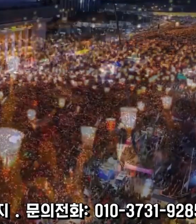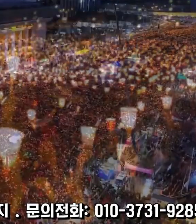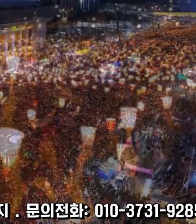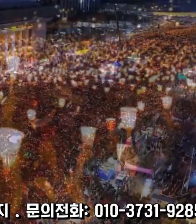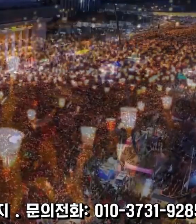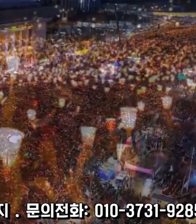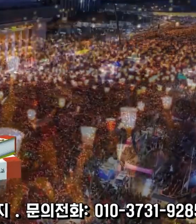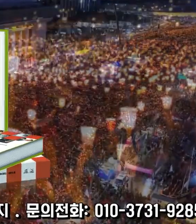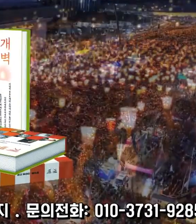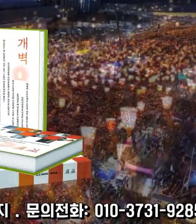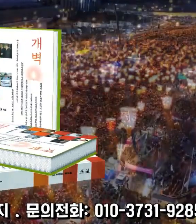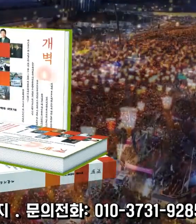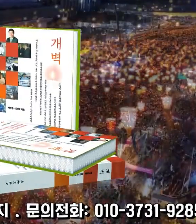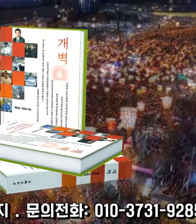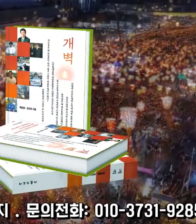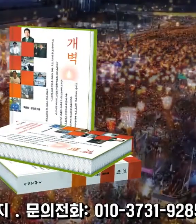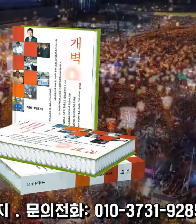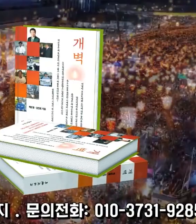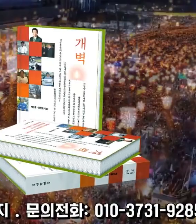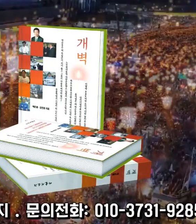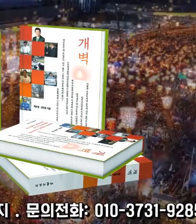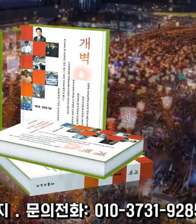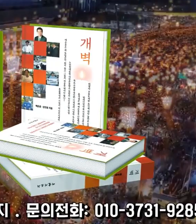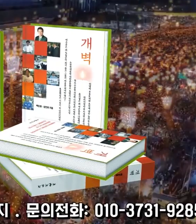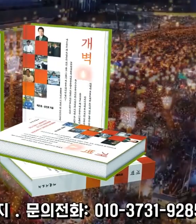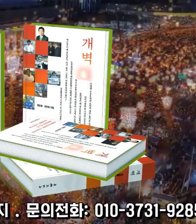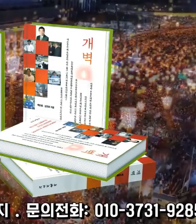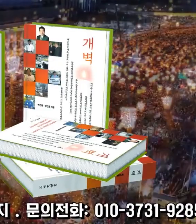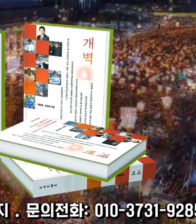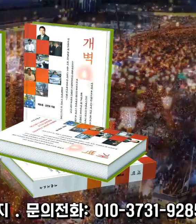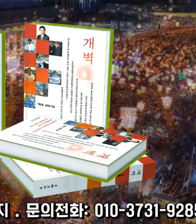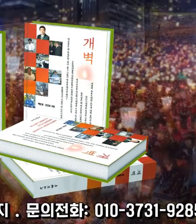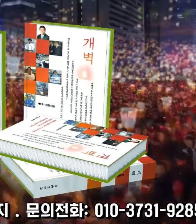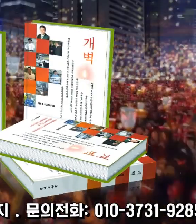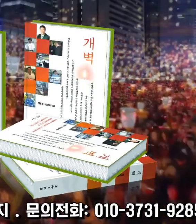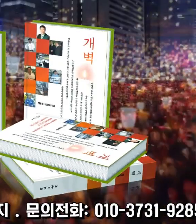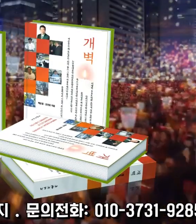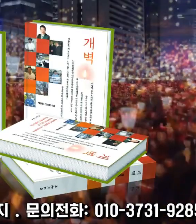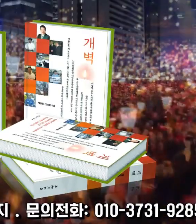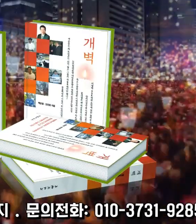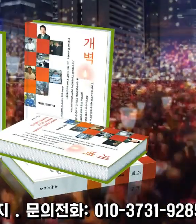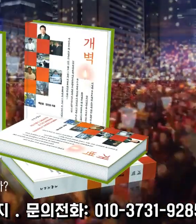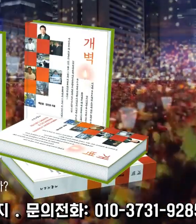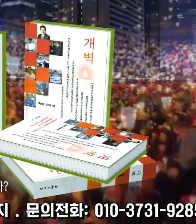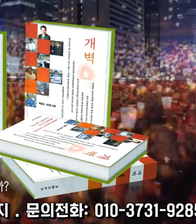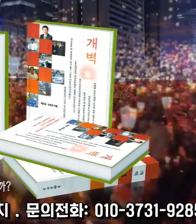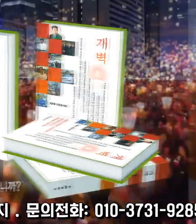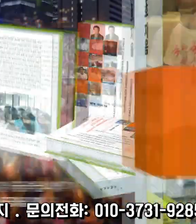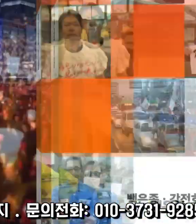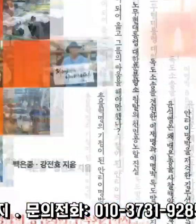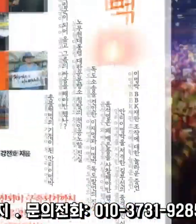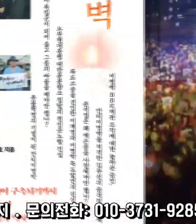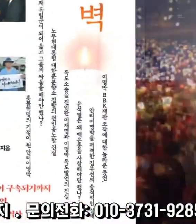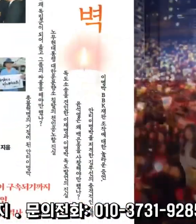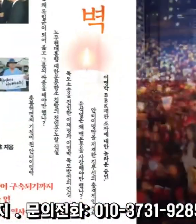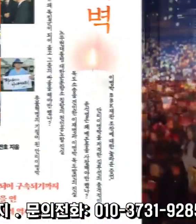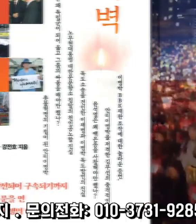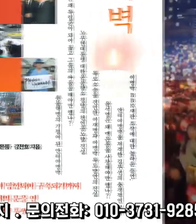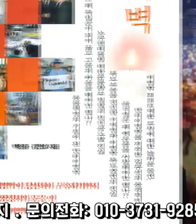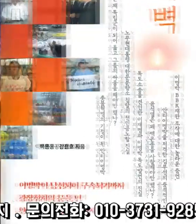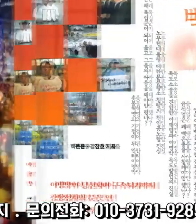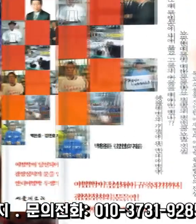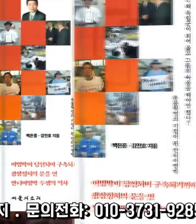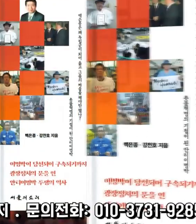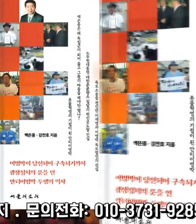개벽에 모든 이야기가 담겨 있습니다. 시민운동가 백은종과 서울의 소리에 힘을